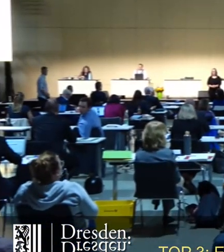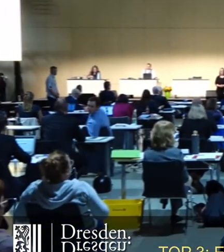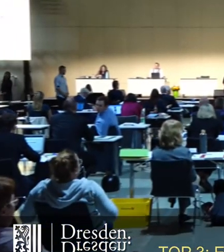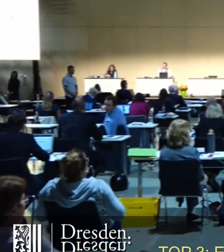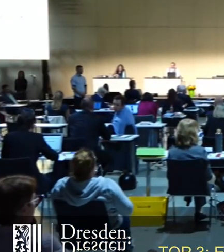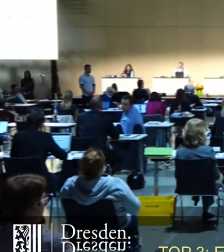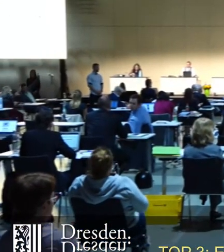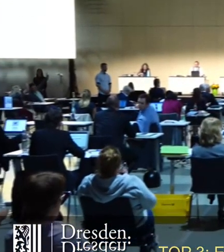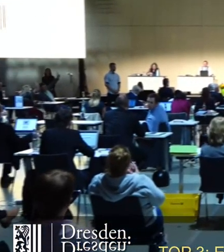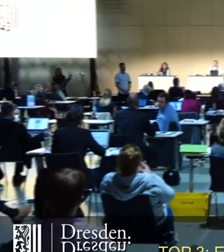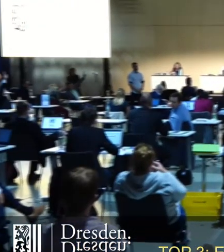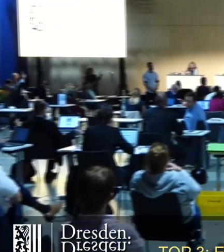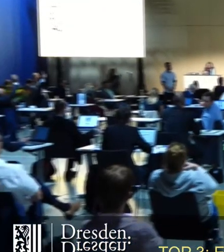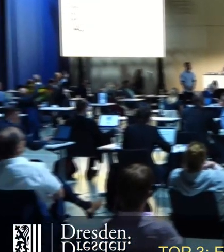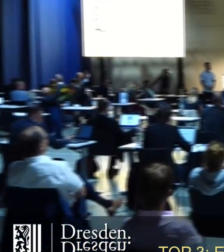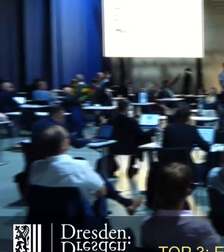Stimmenthaltungen?